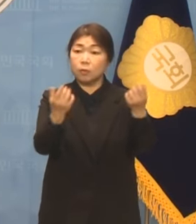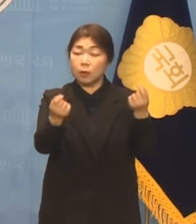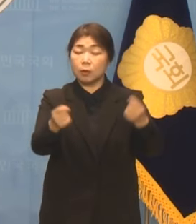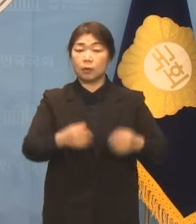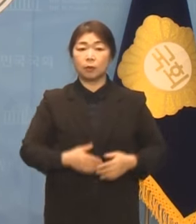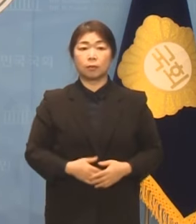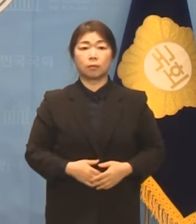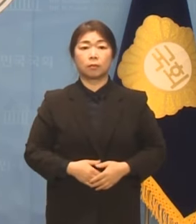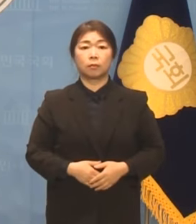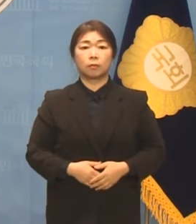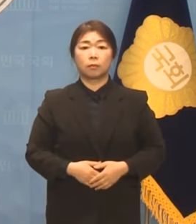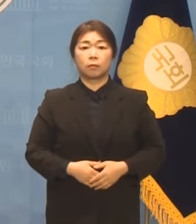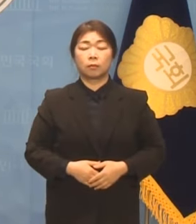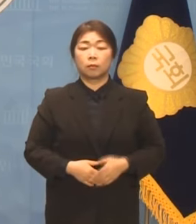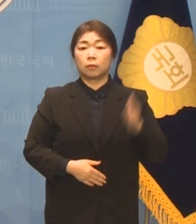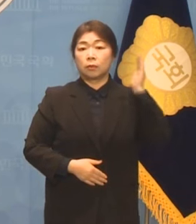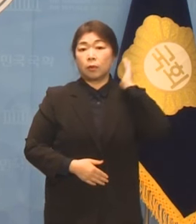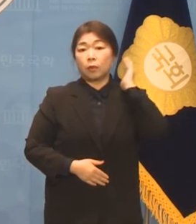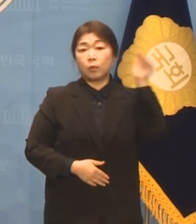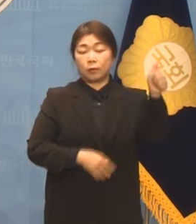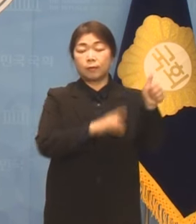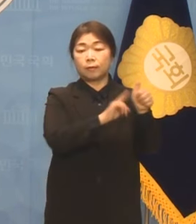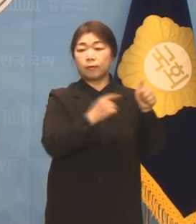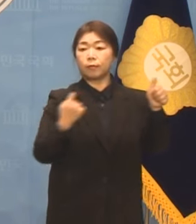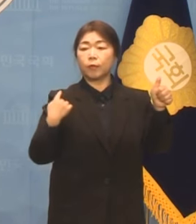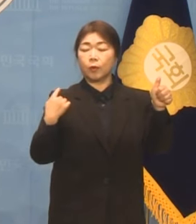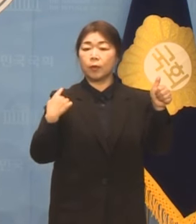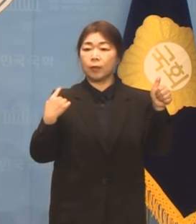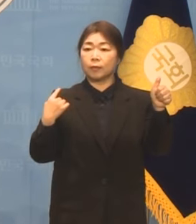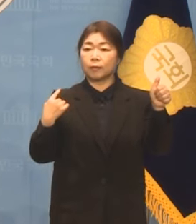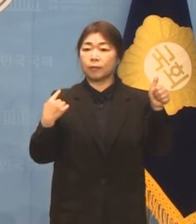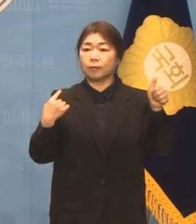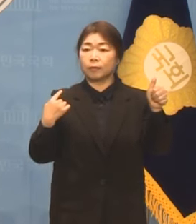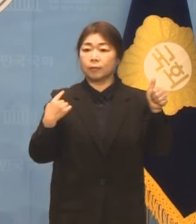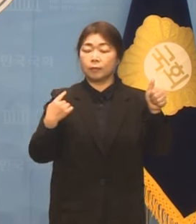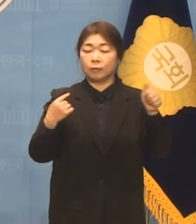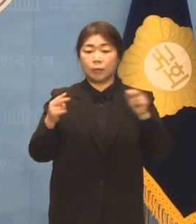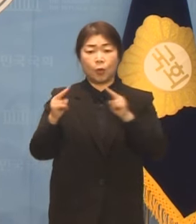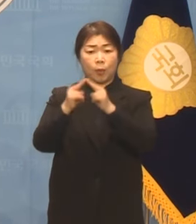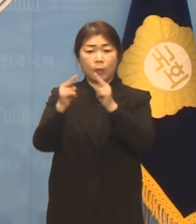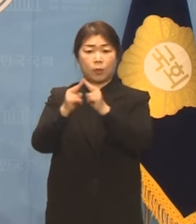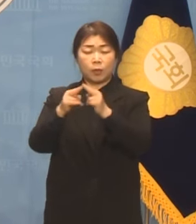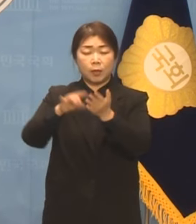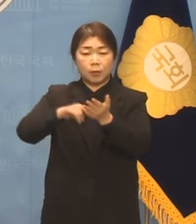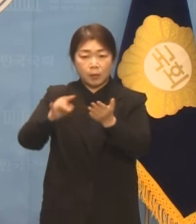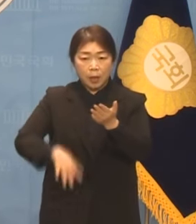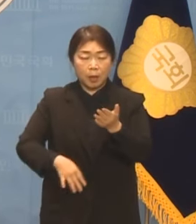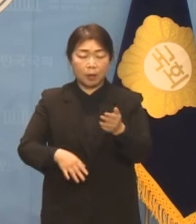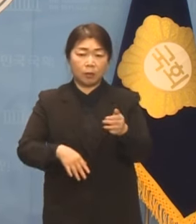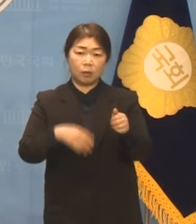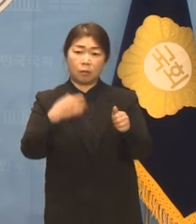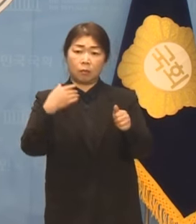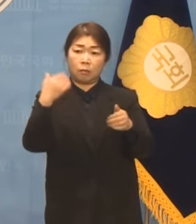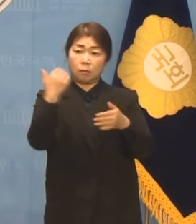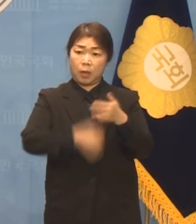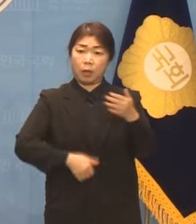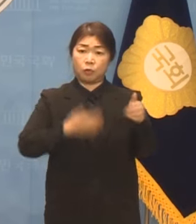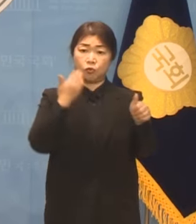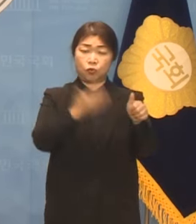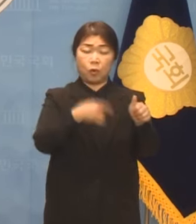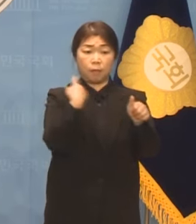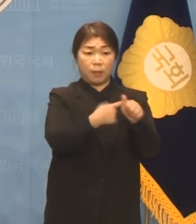대통령은 어제 고유래 반도체 세액공제 비판에 거짓